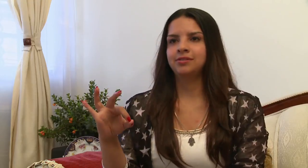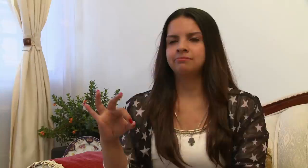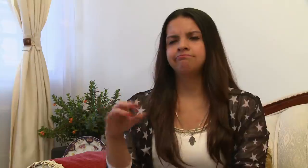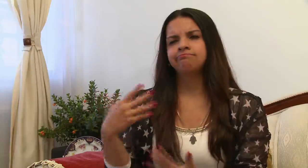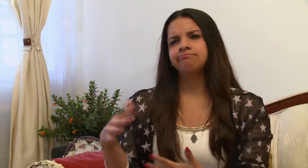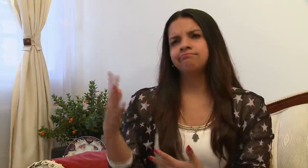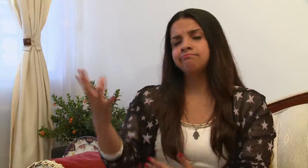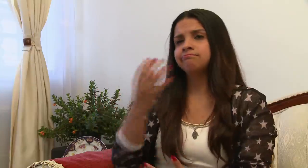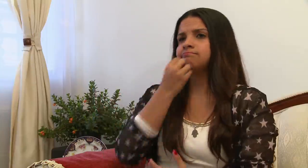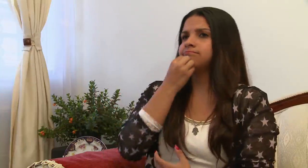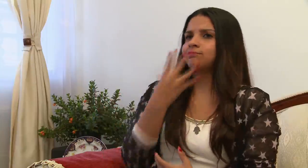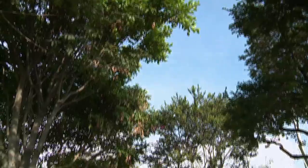una persona oyente.